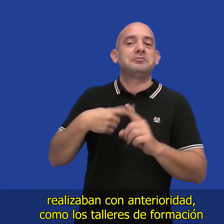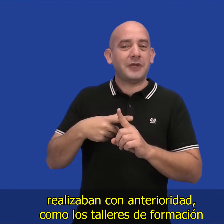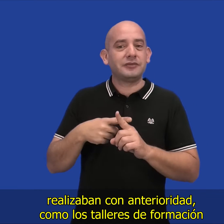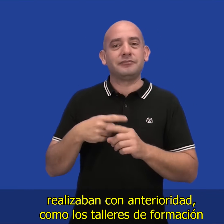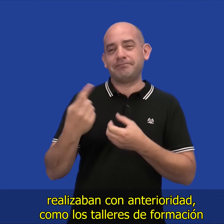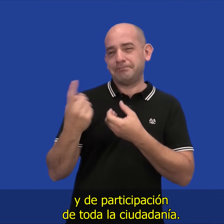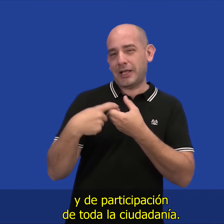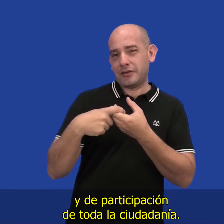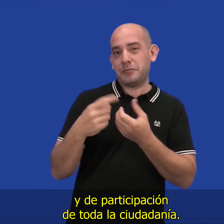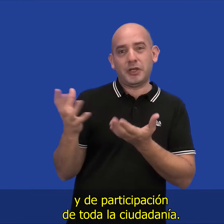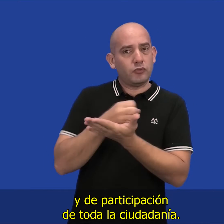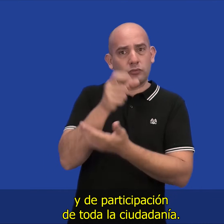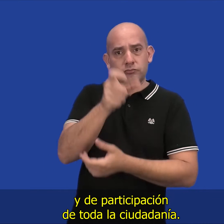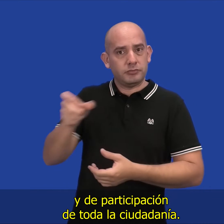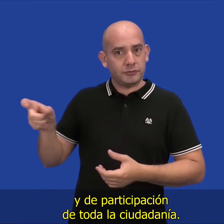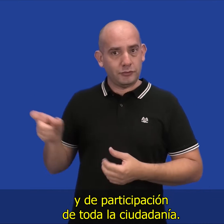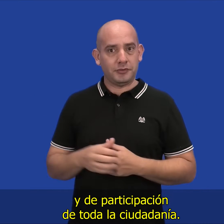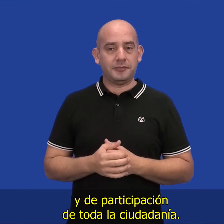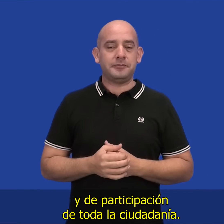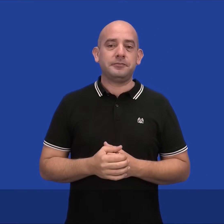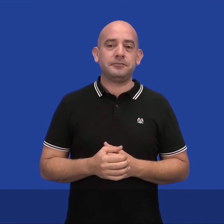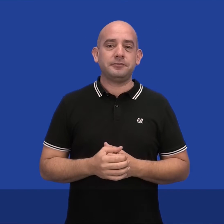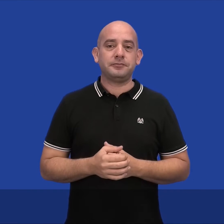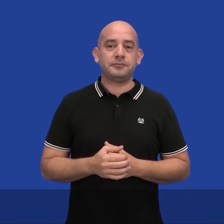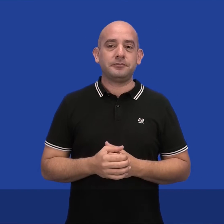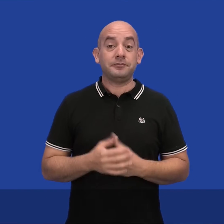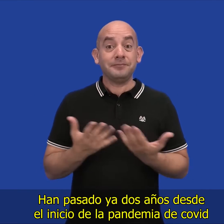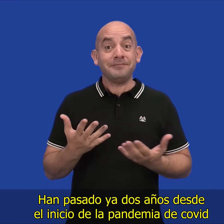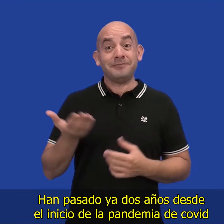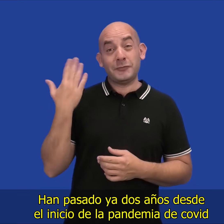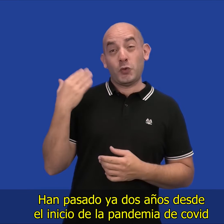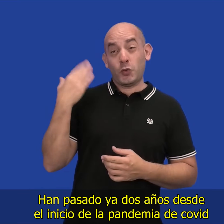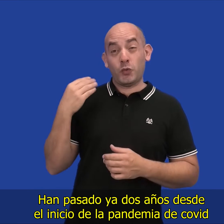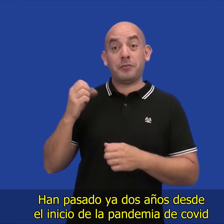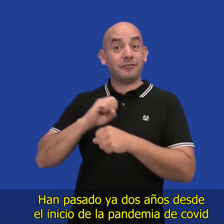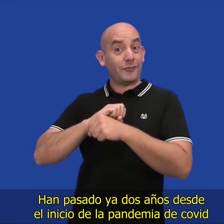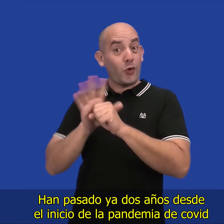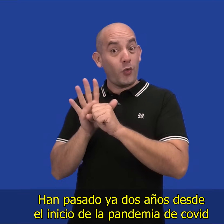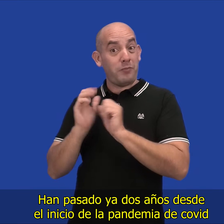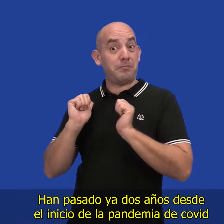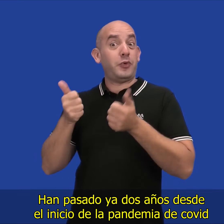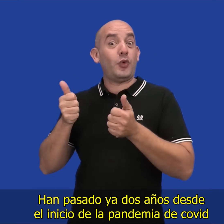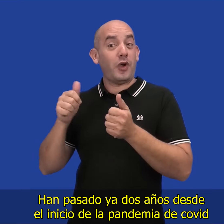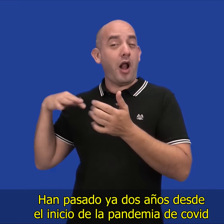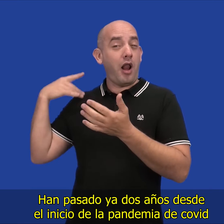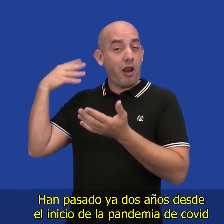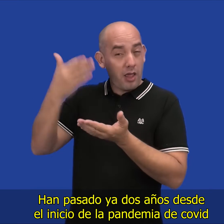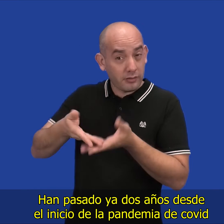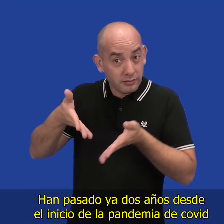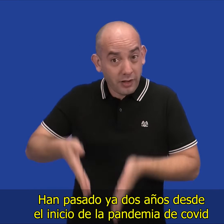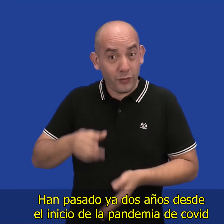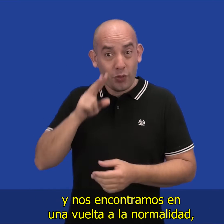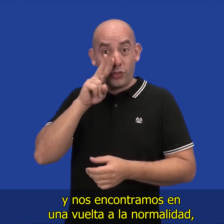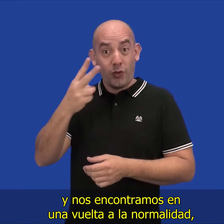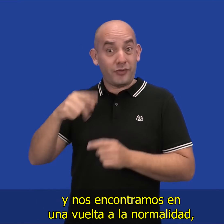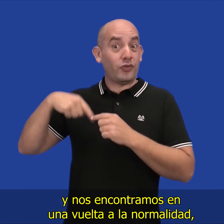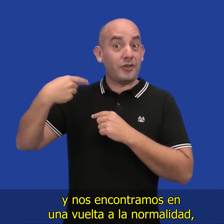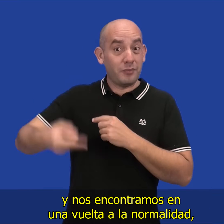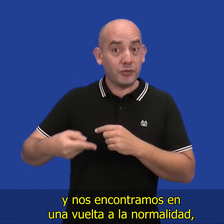formación y de participación de toda la ciudadanía. Han pasado ya dos años desde el inicio de la pandemia de COVID y